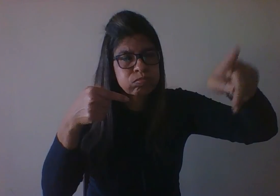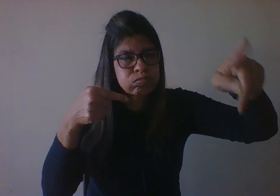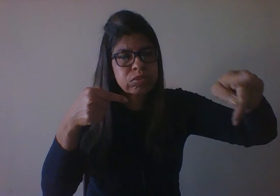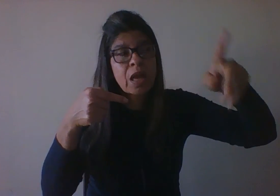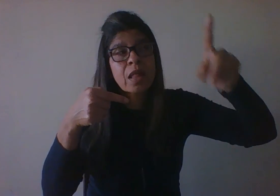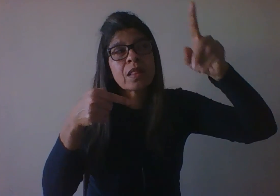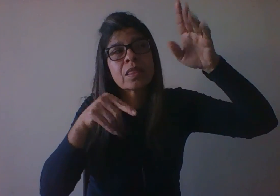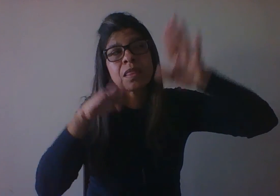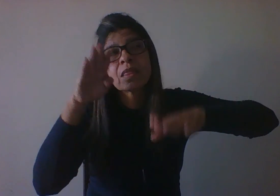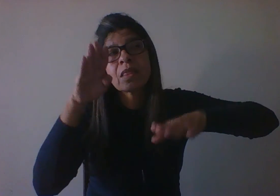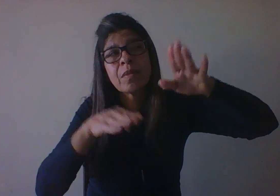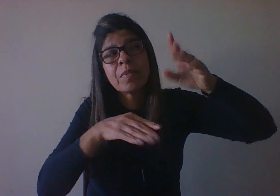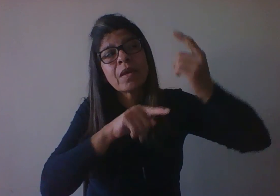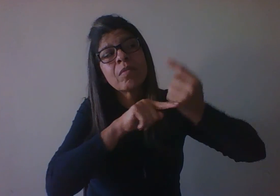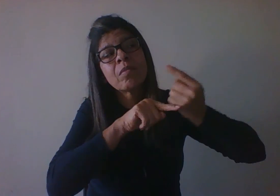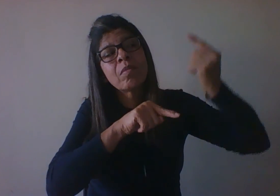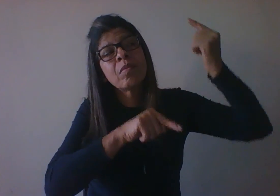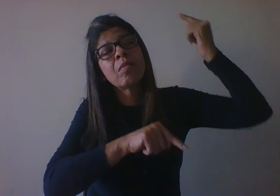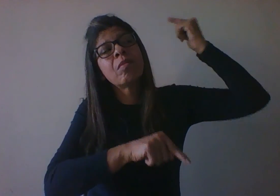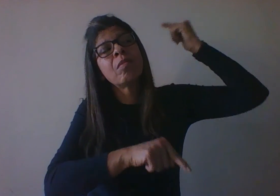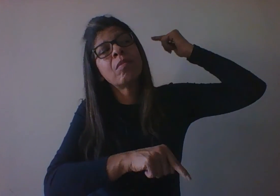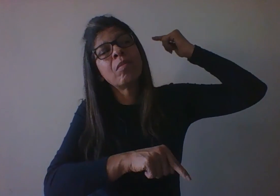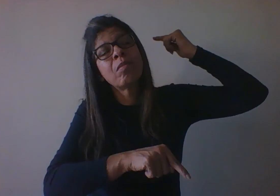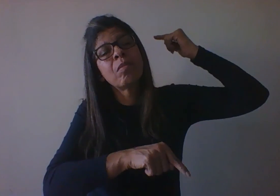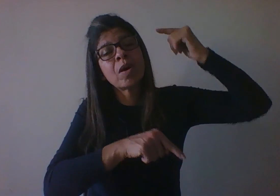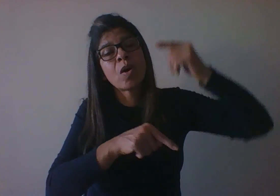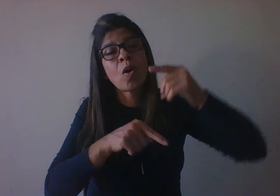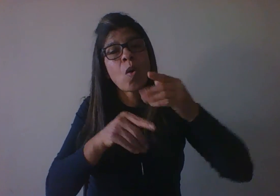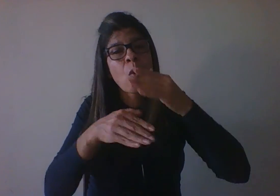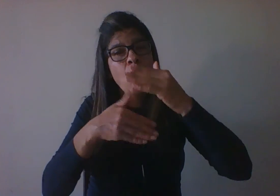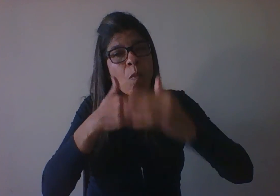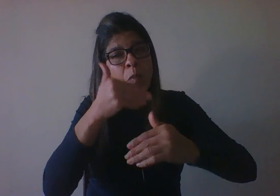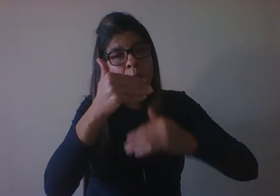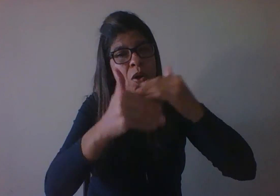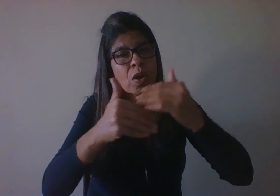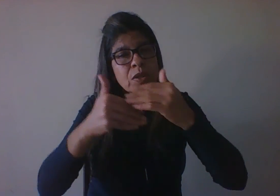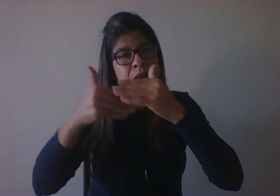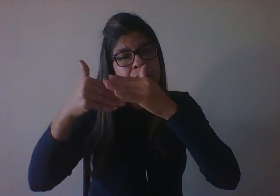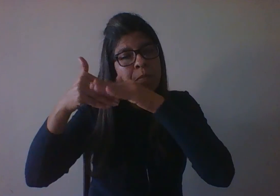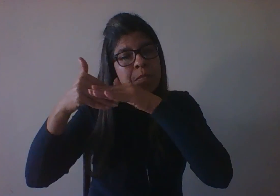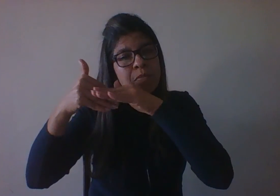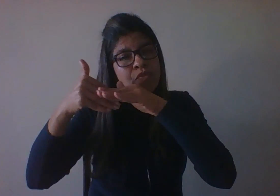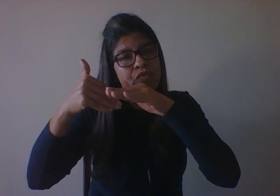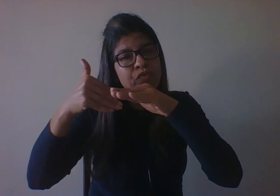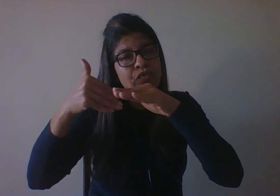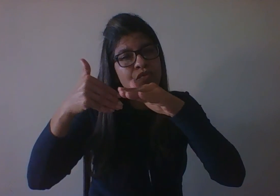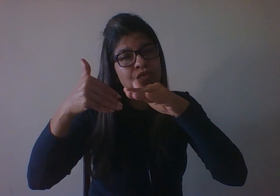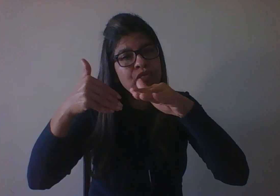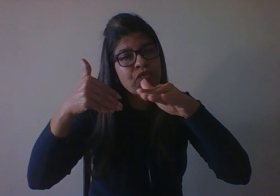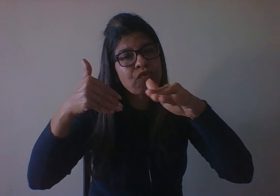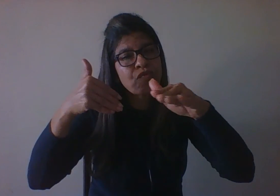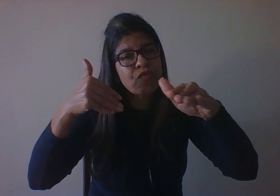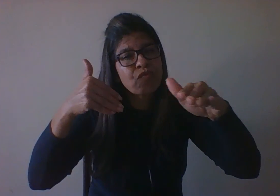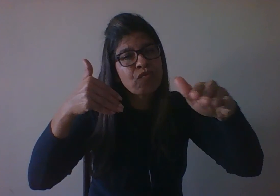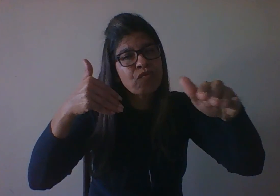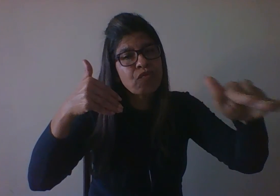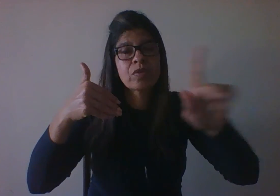para Vallon, o processo não é linear, como é para Piaget, como é para qualquer um dos organocistas anteriores, para